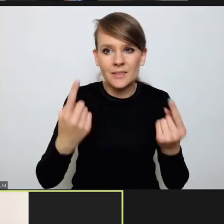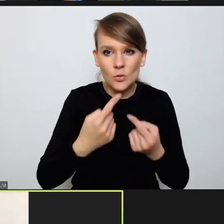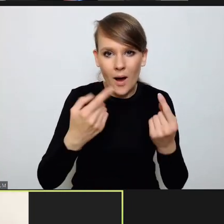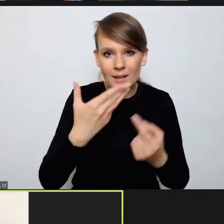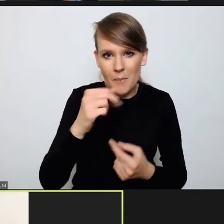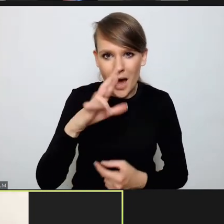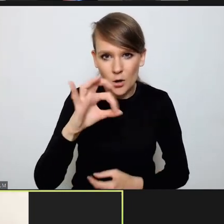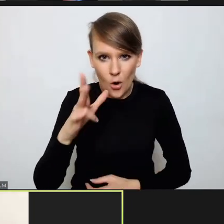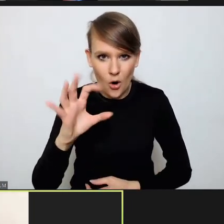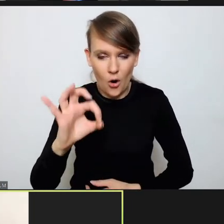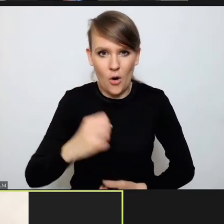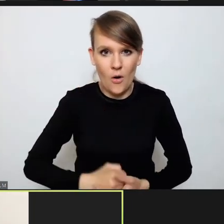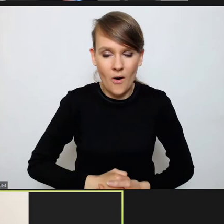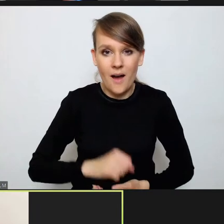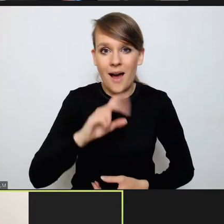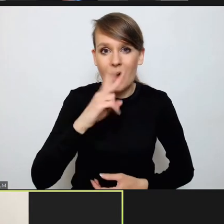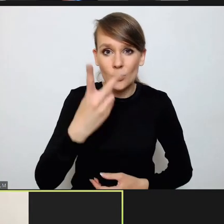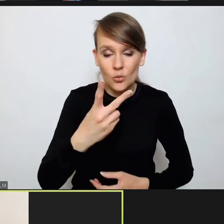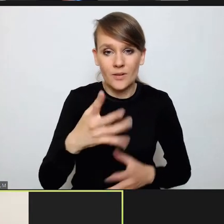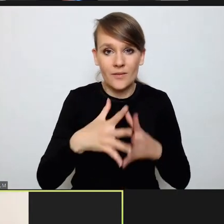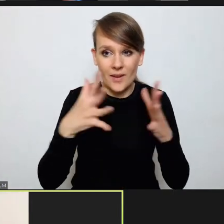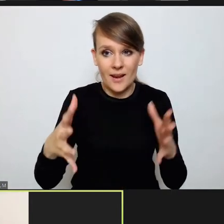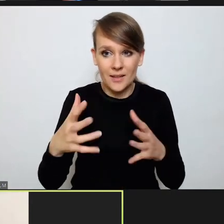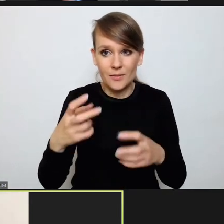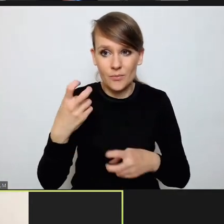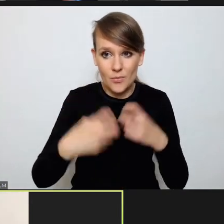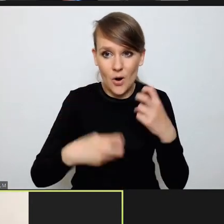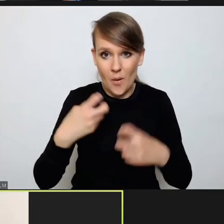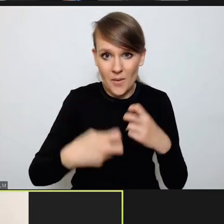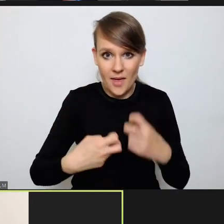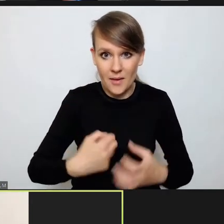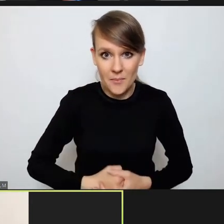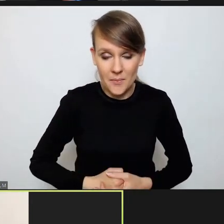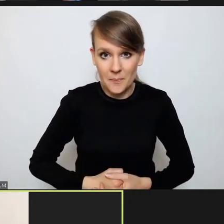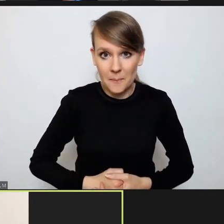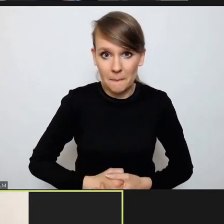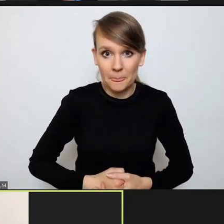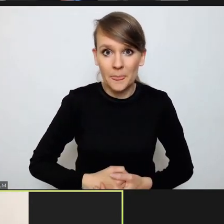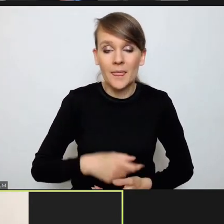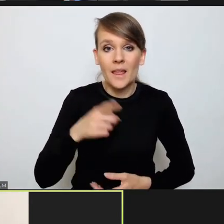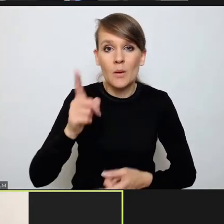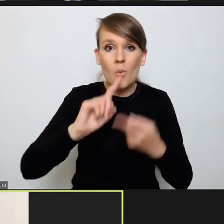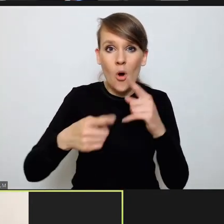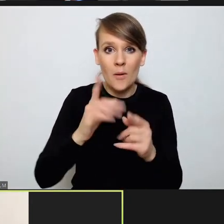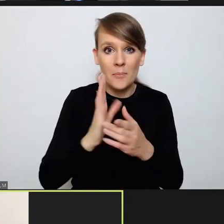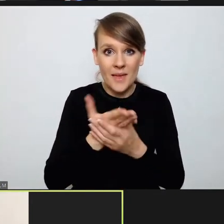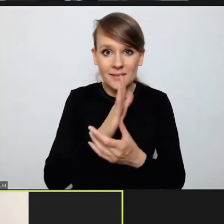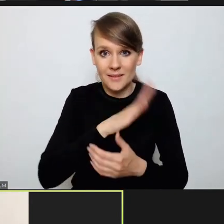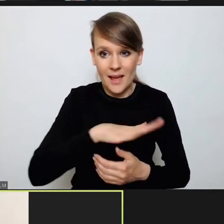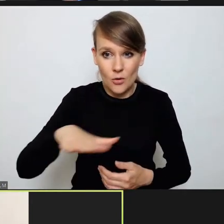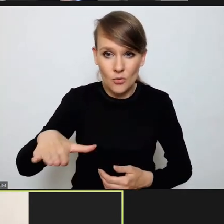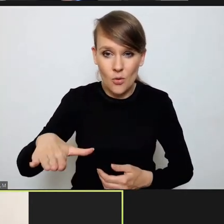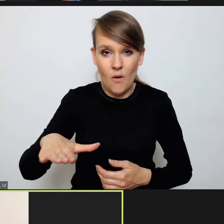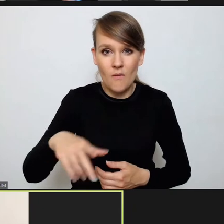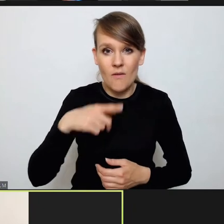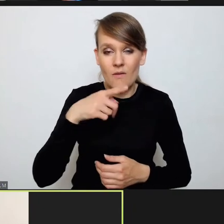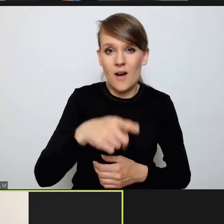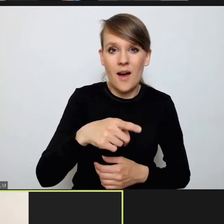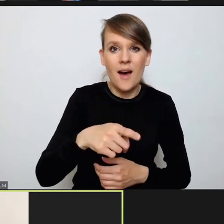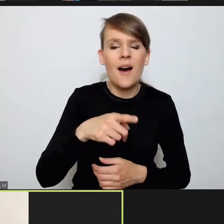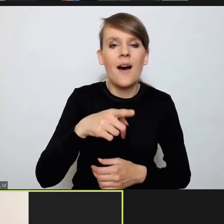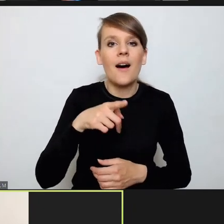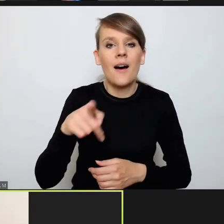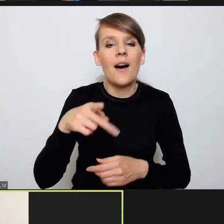mamy drugi problem wielki, a mianowicie, że najwięksi gracze polityki międzynarodowej i jurysdykcji